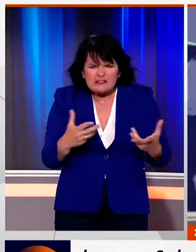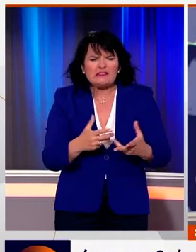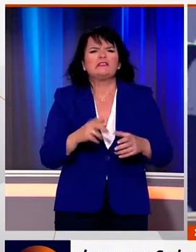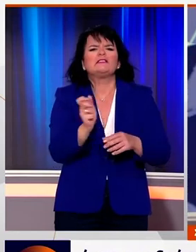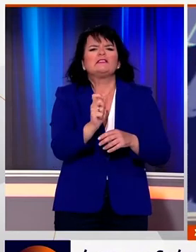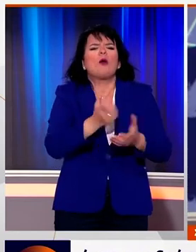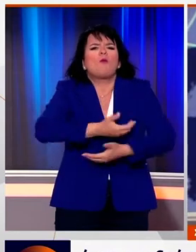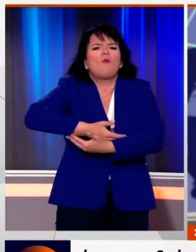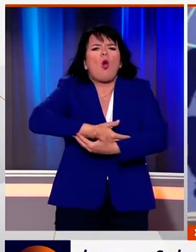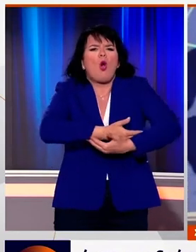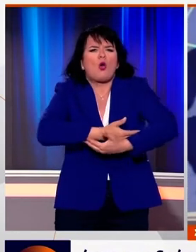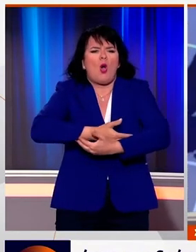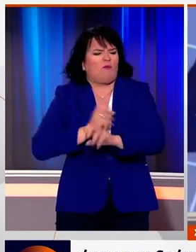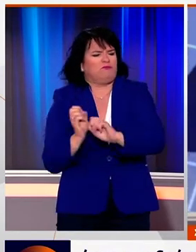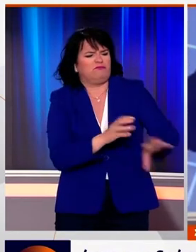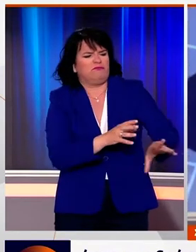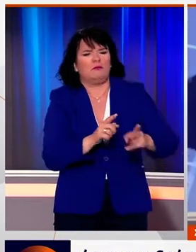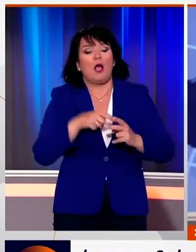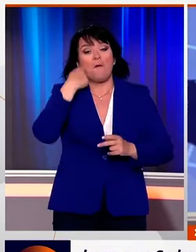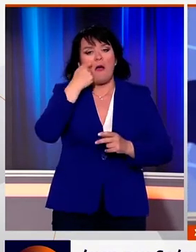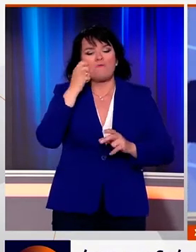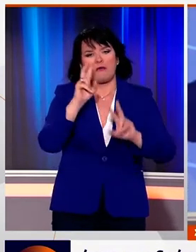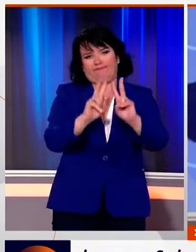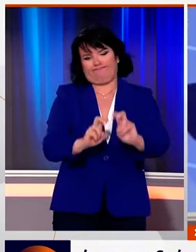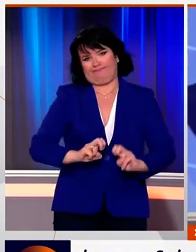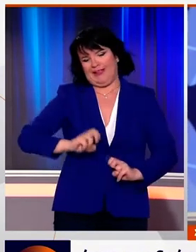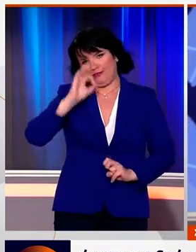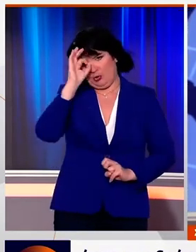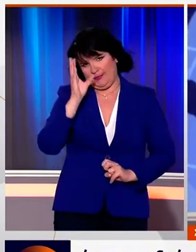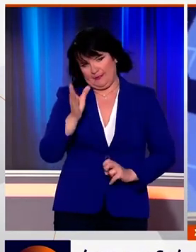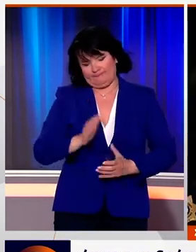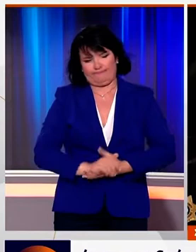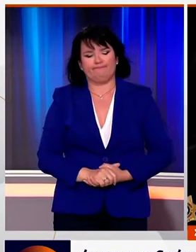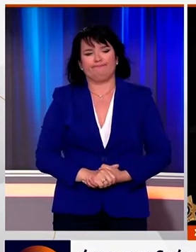τυλιγμένο σε μια πλαστική σακούλα. Η μητέρα του μωρού αναζητείται από τις αρχές.